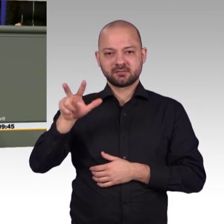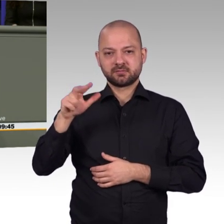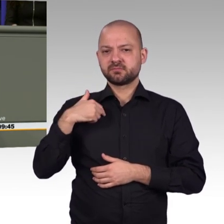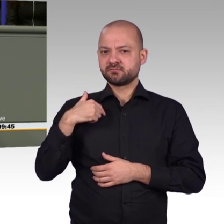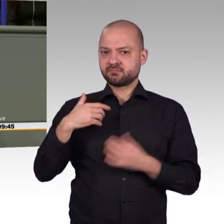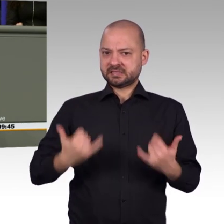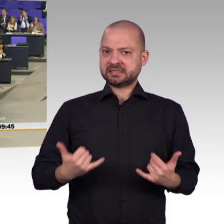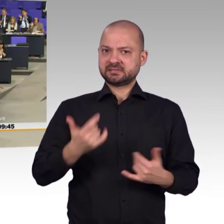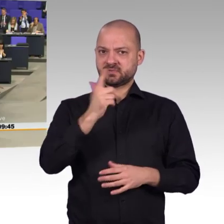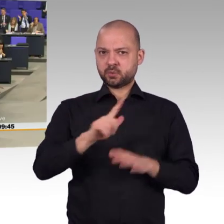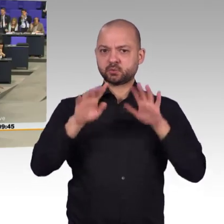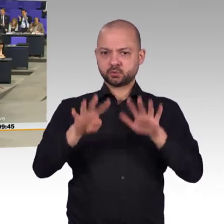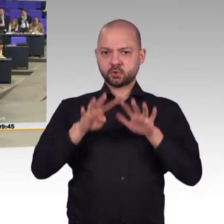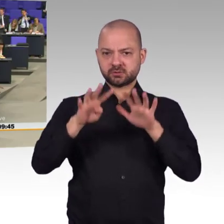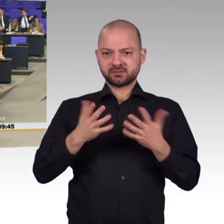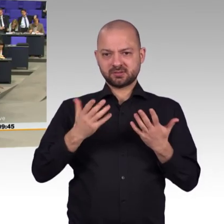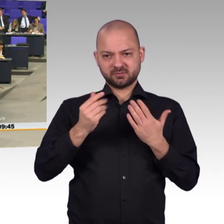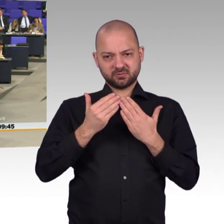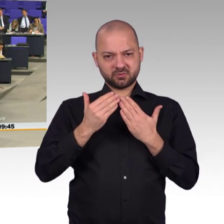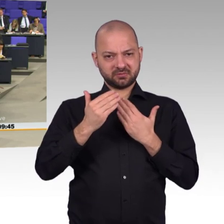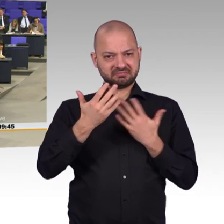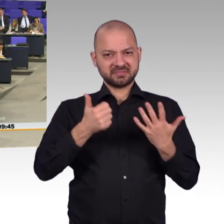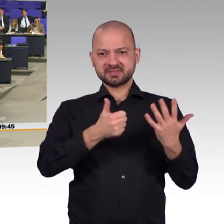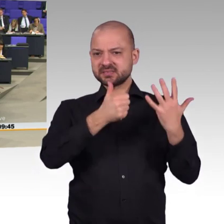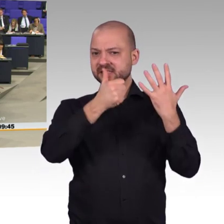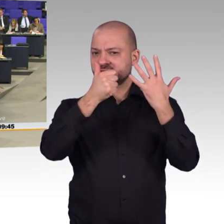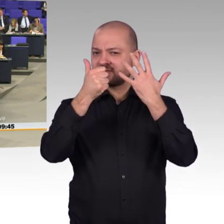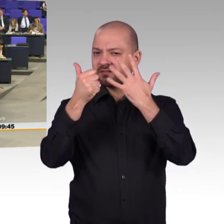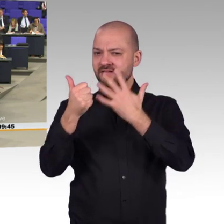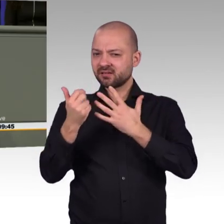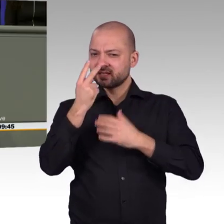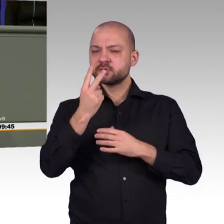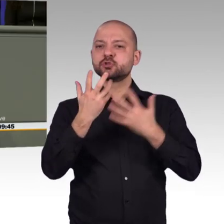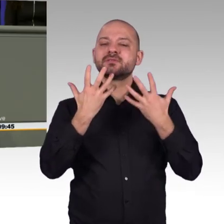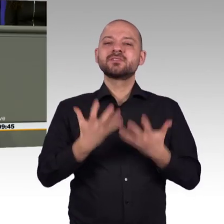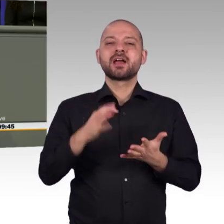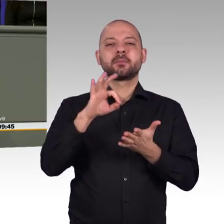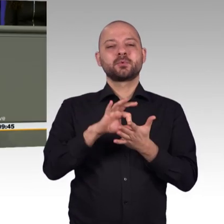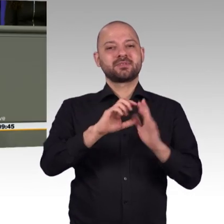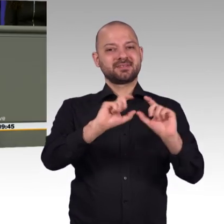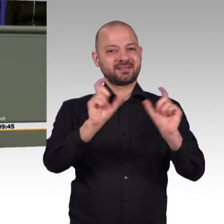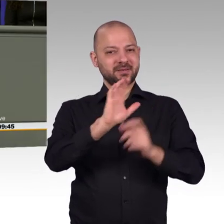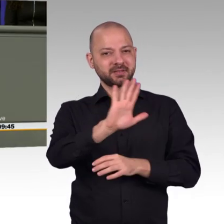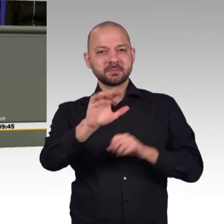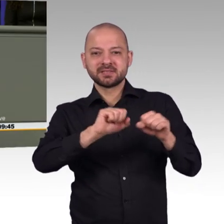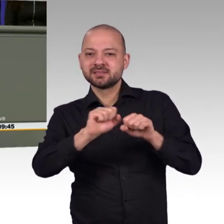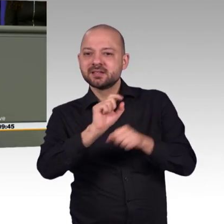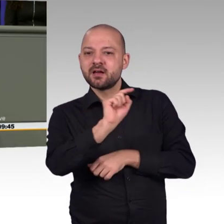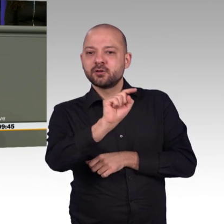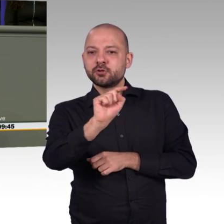Machen wir uns bewusst, unsere Welt befindet sich in einem Zustand der maximalen Veränderung.